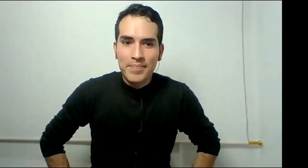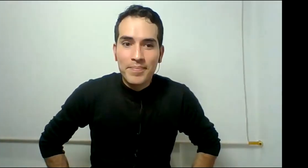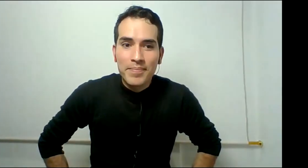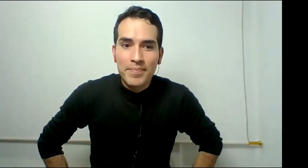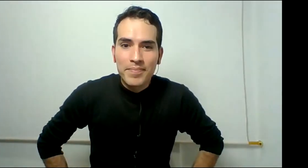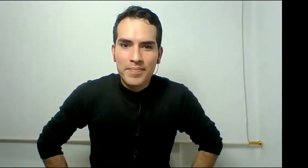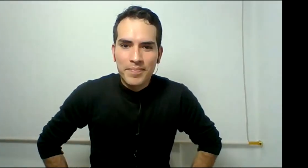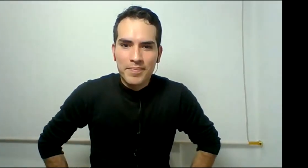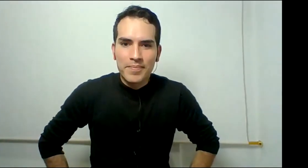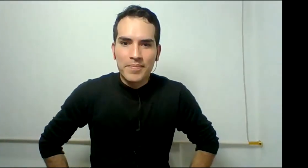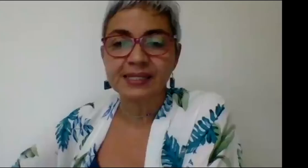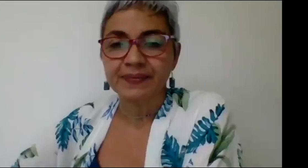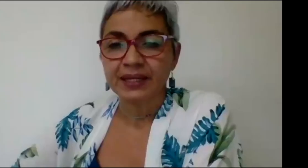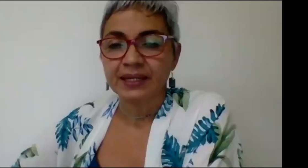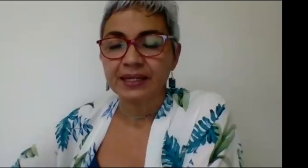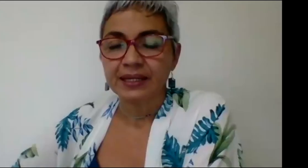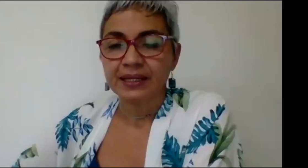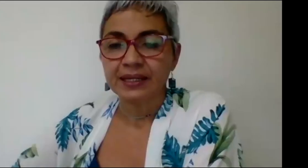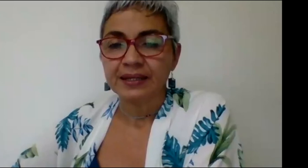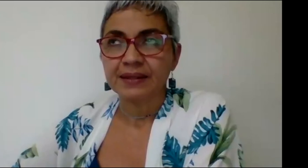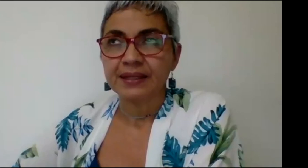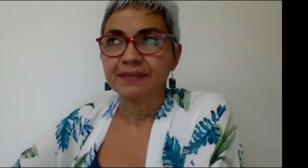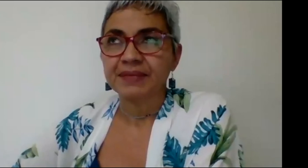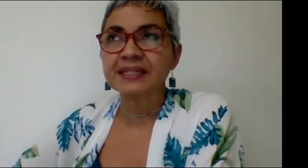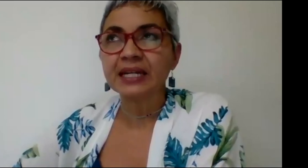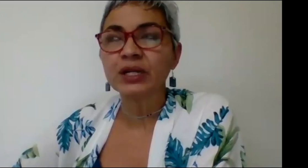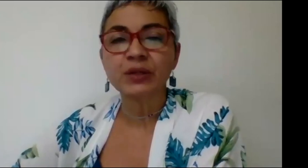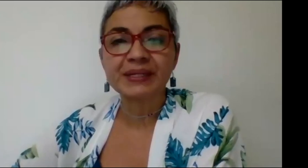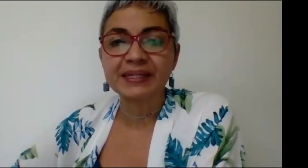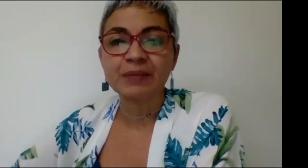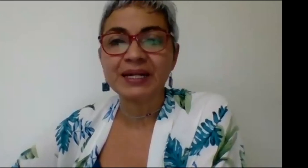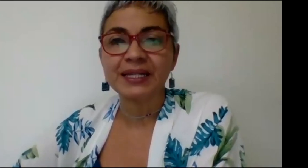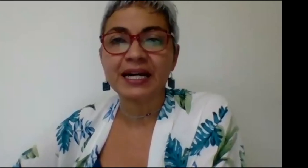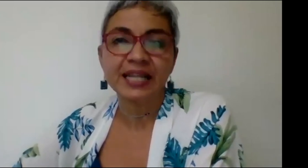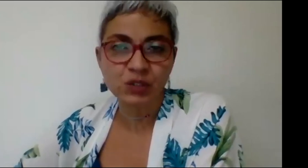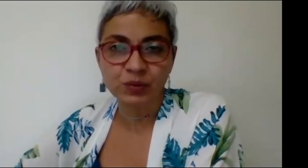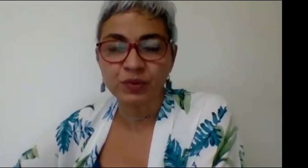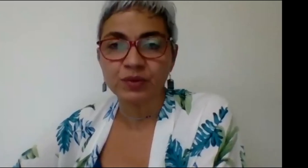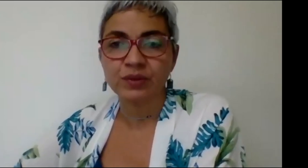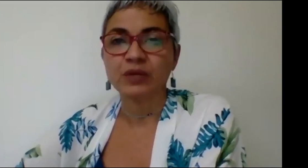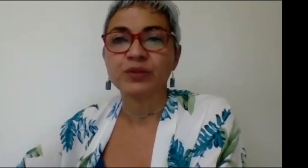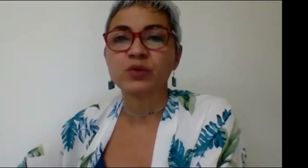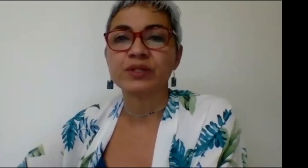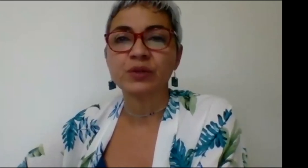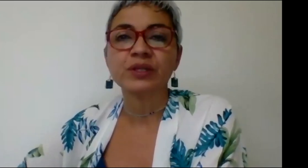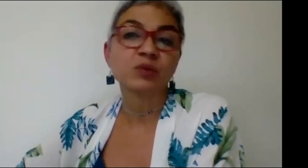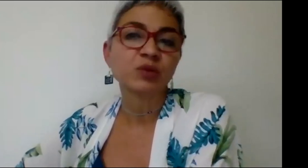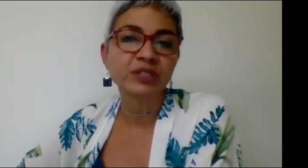y Rubén es es claro que la universidad del valle ha hecho algunas cuestiones o muchas